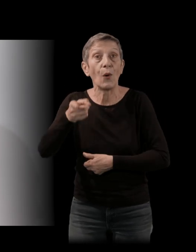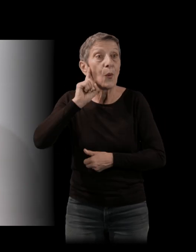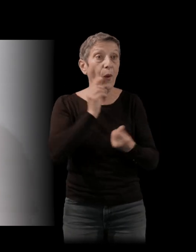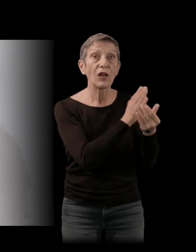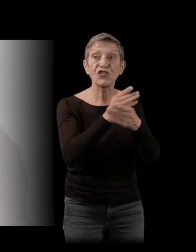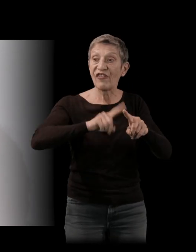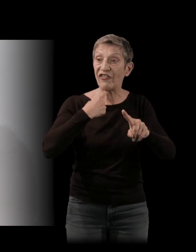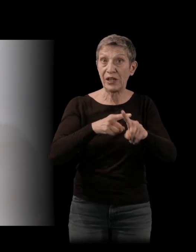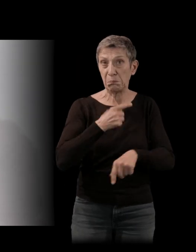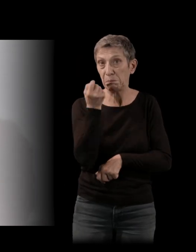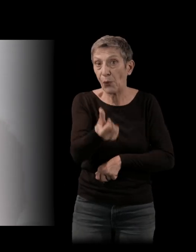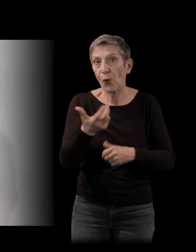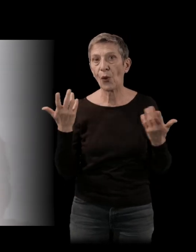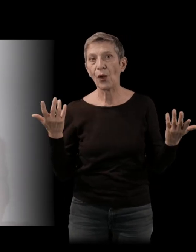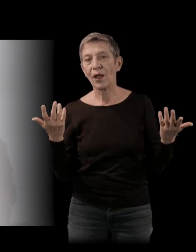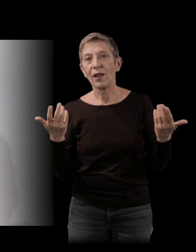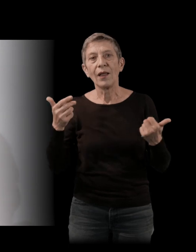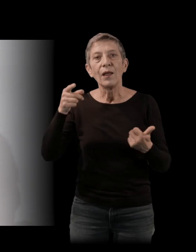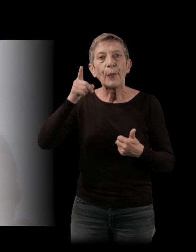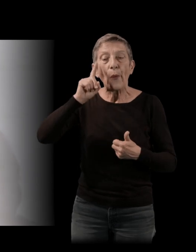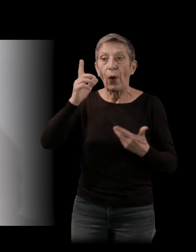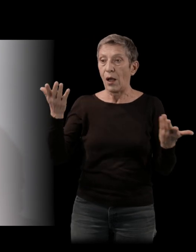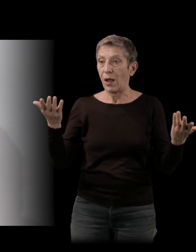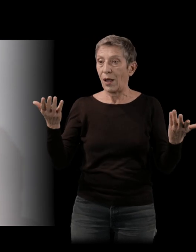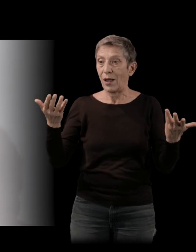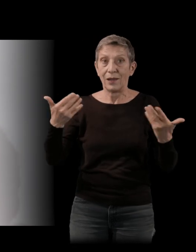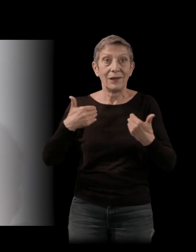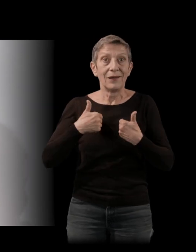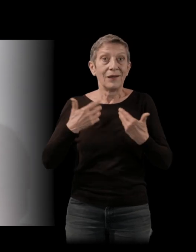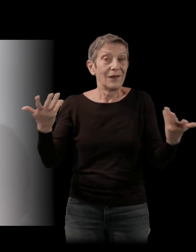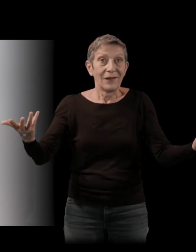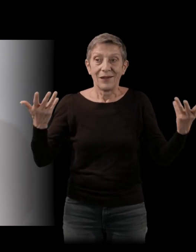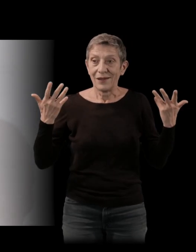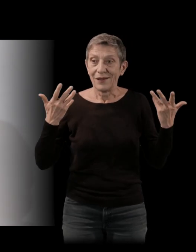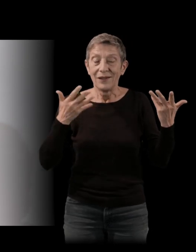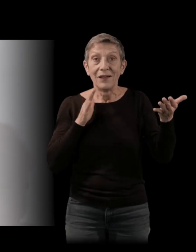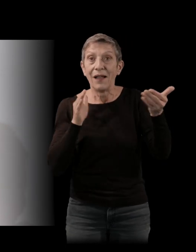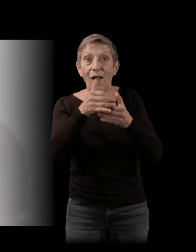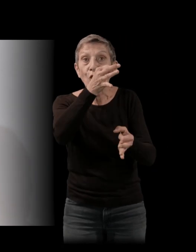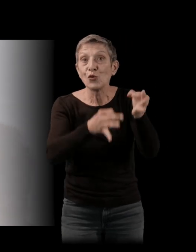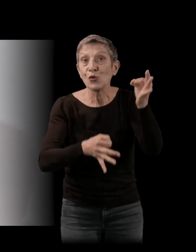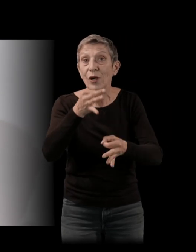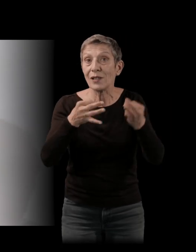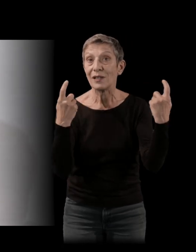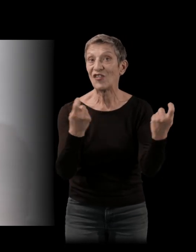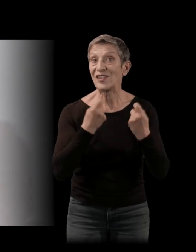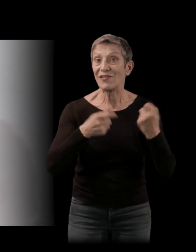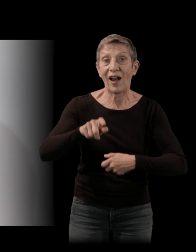nombreuses, parce que je ne serais jamais dans les coulisses du jury de Cannes et du jury des Oscars qui